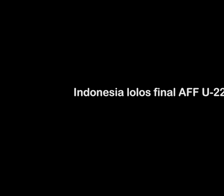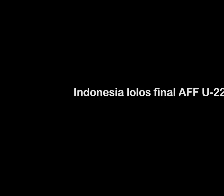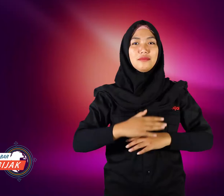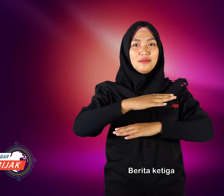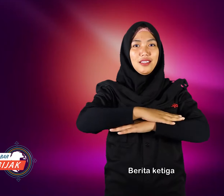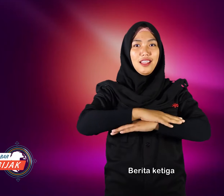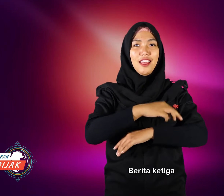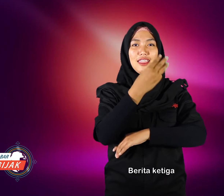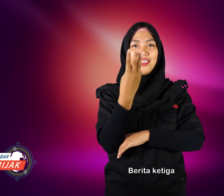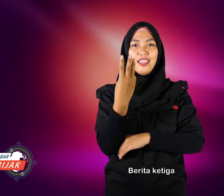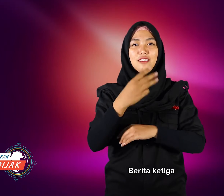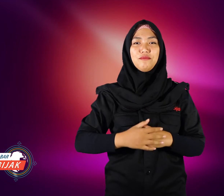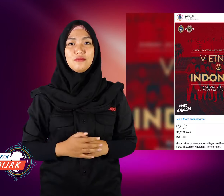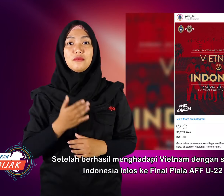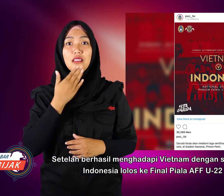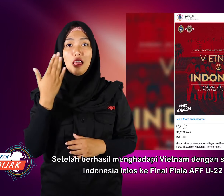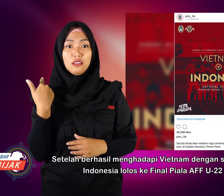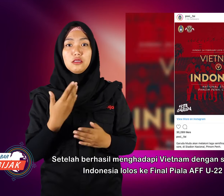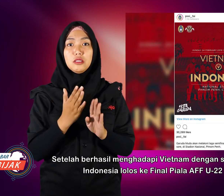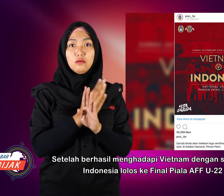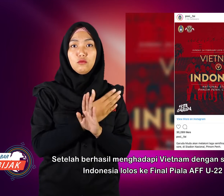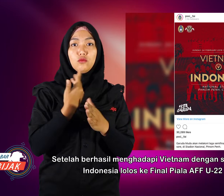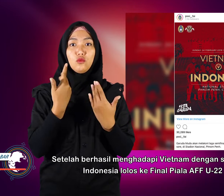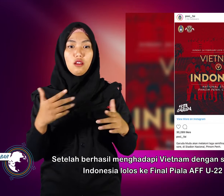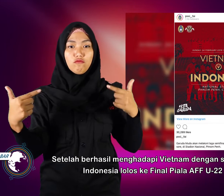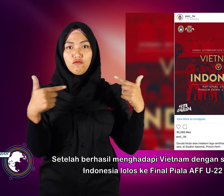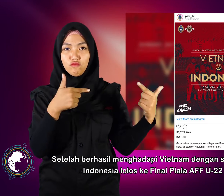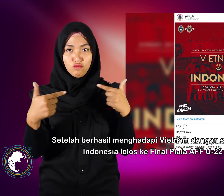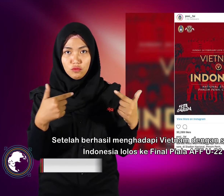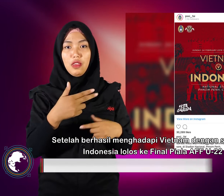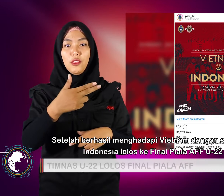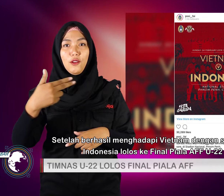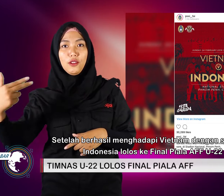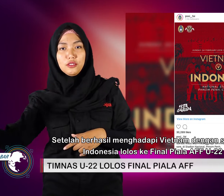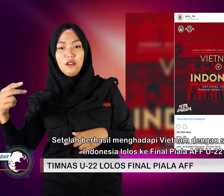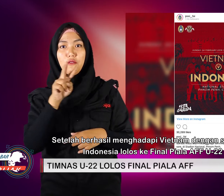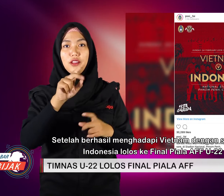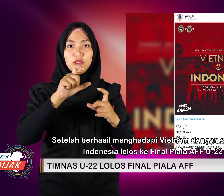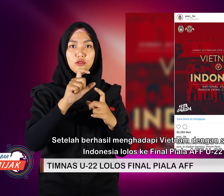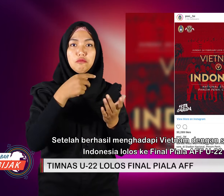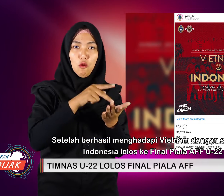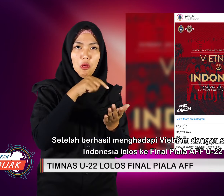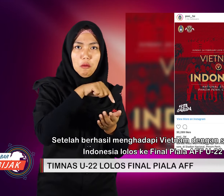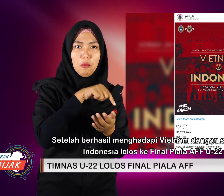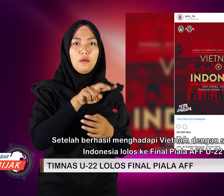Berita ketiga. Setelah berhasil menghadapi Vietnam dengan skor 1-0,